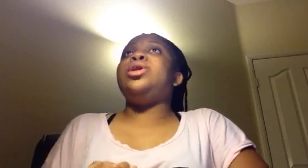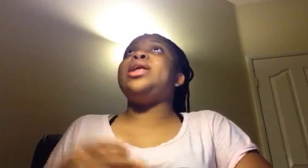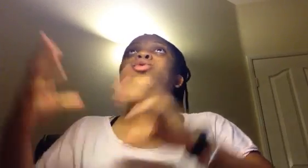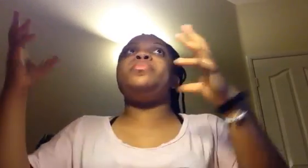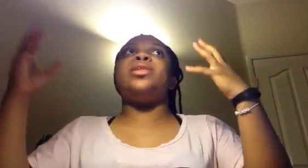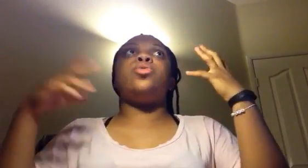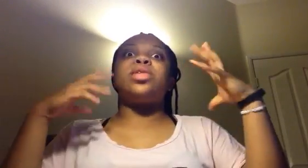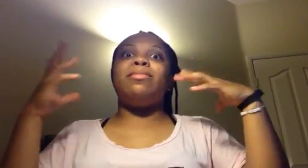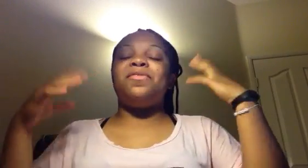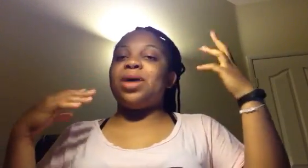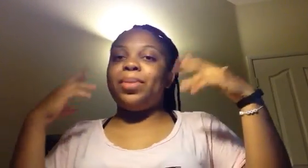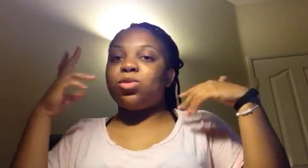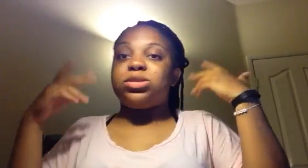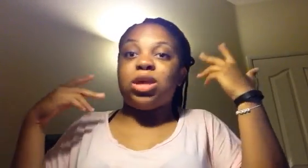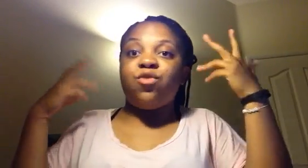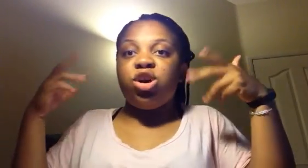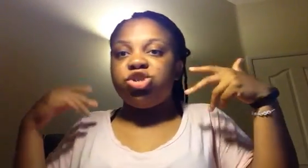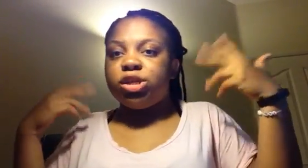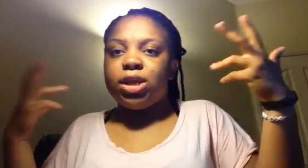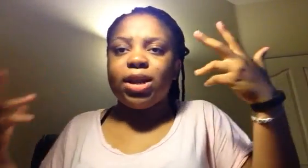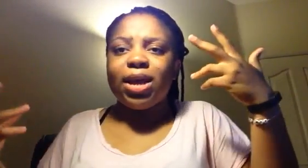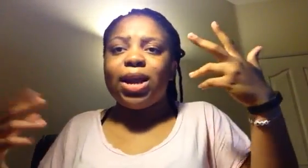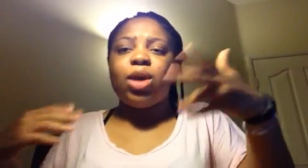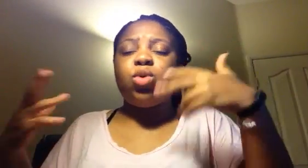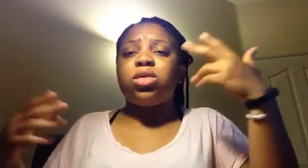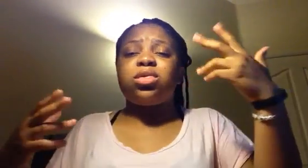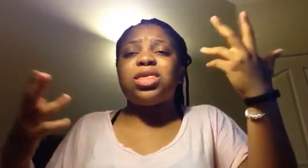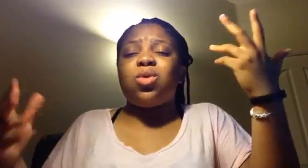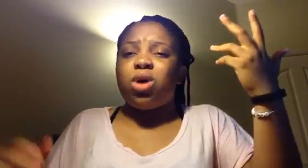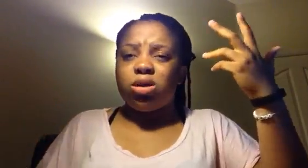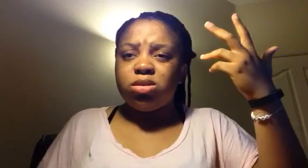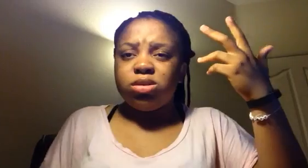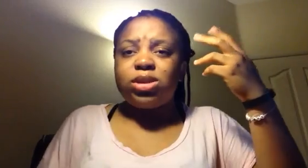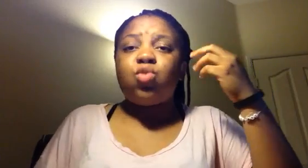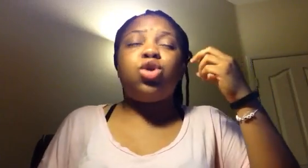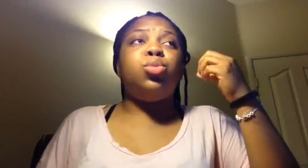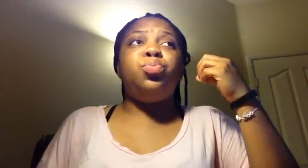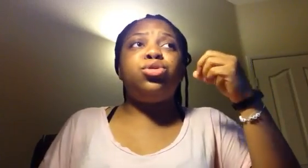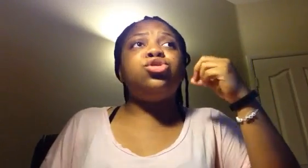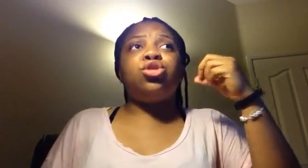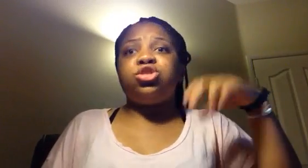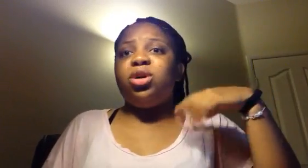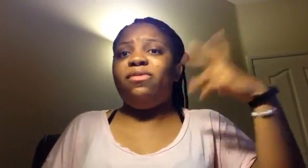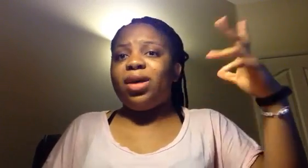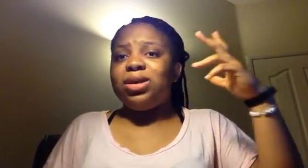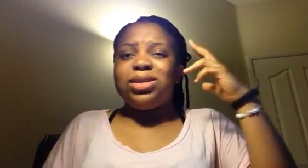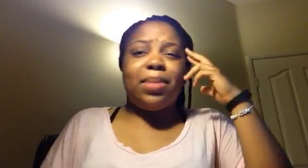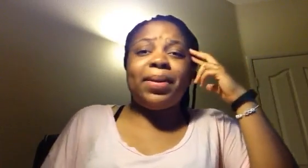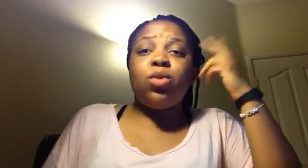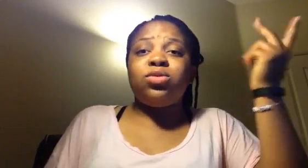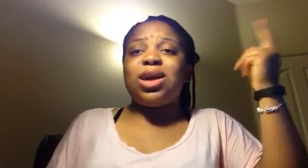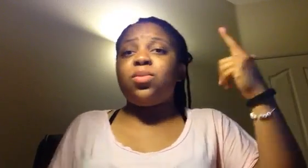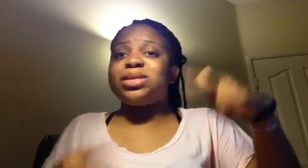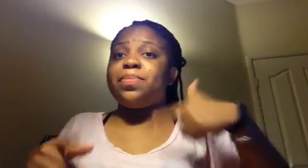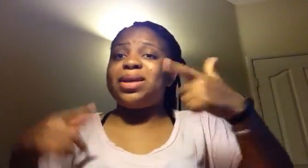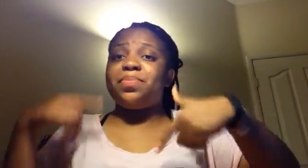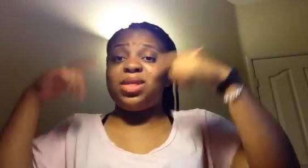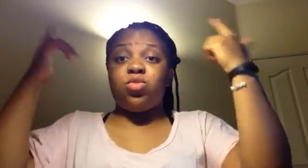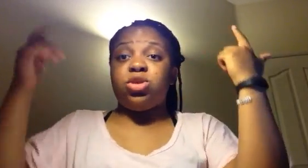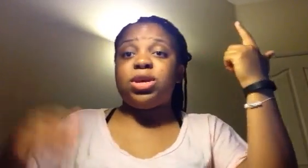les lumières t'ont tellement frappé ton cerveau à jeter les likes. C'était quoi? C'était quoi le but de ce que tu as fait? T'as appris où ça? Comment c'est pas des pistes montées